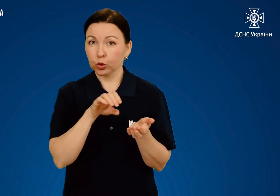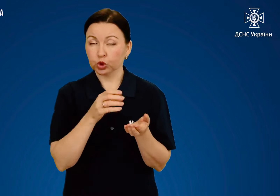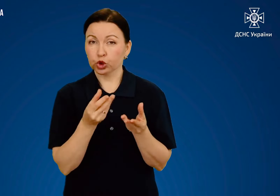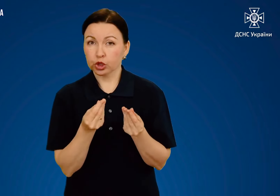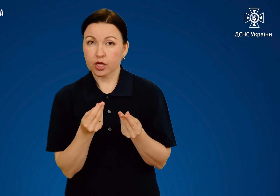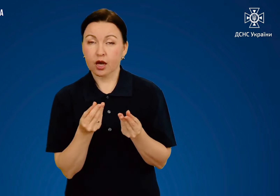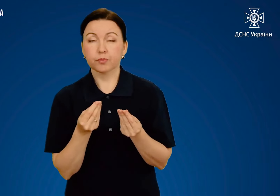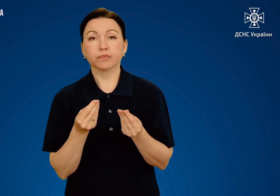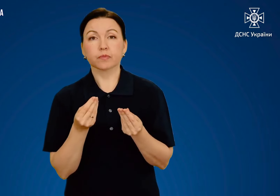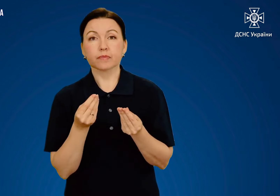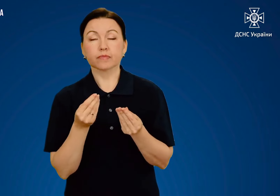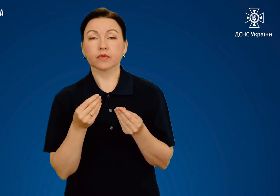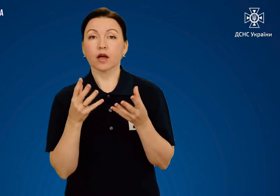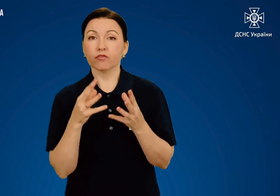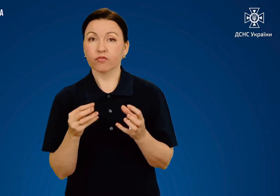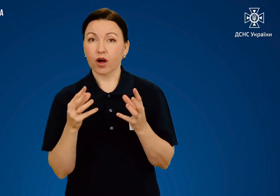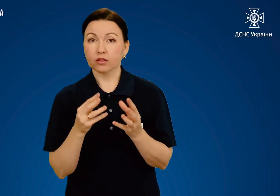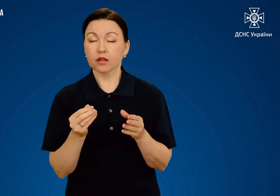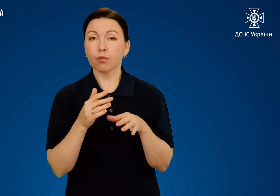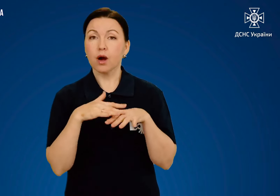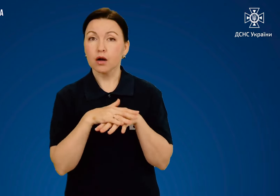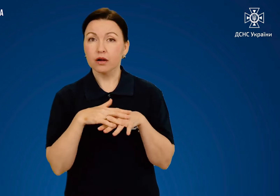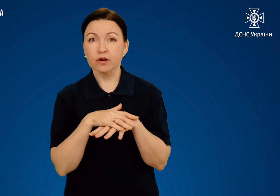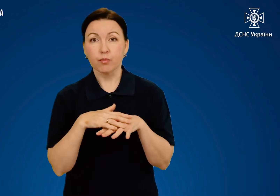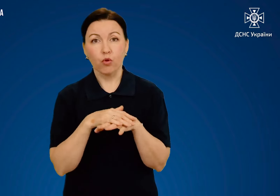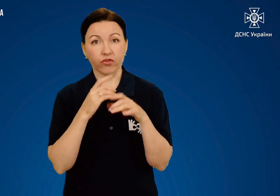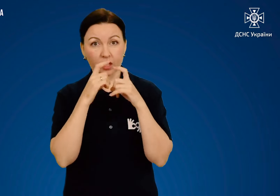ватномарливу пов'язки в разі хіматаки.